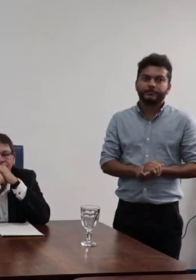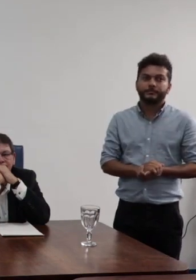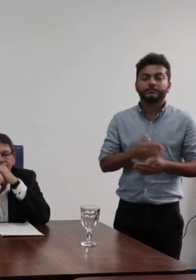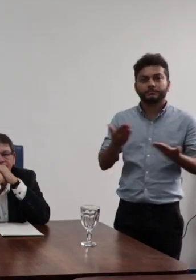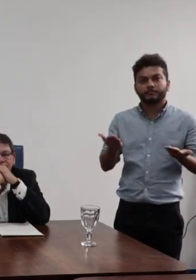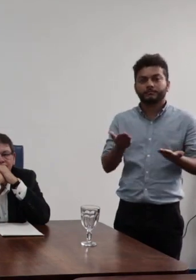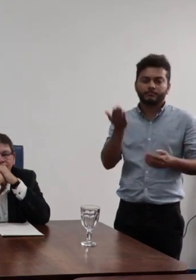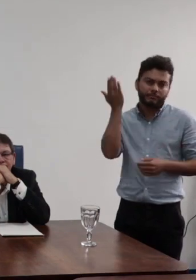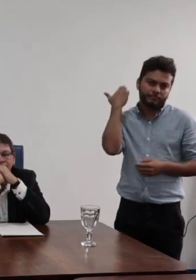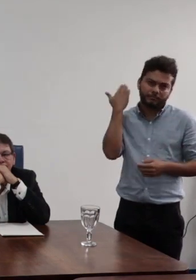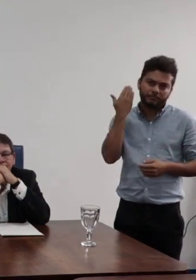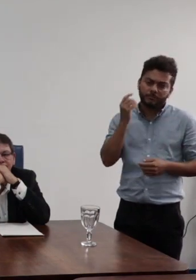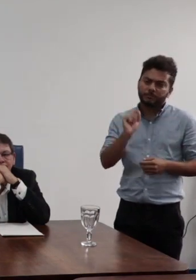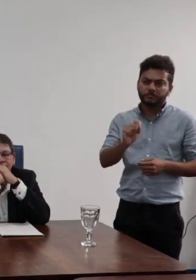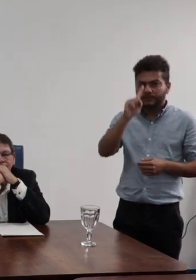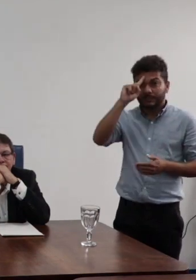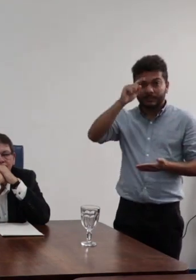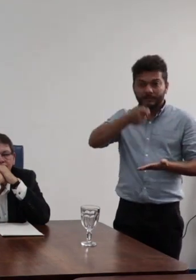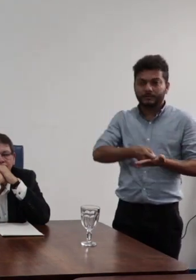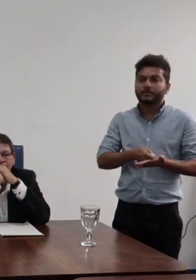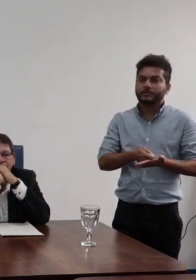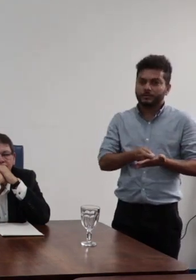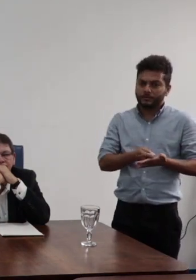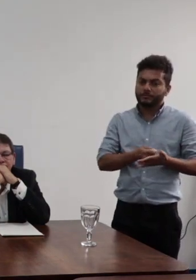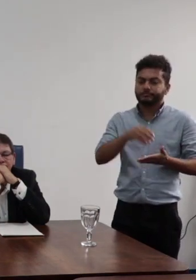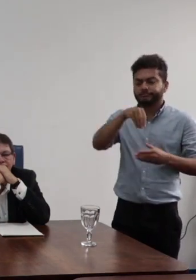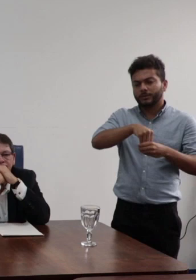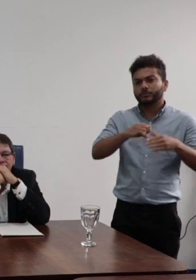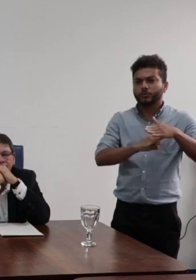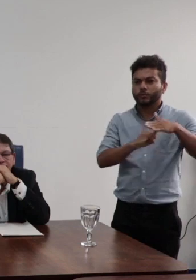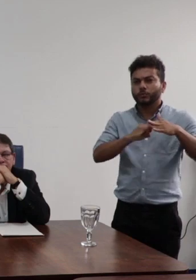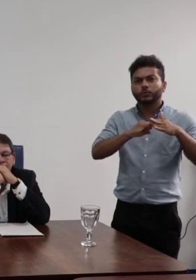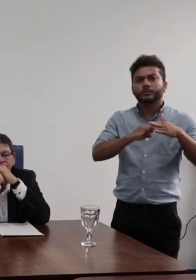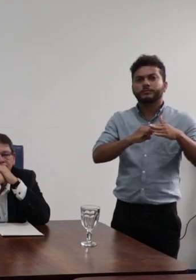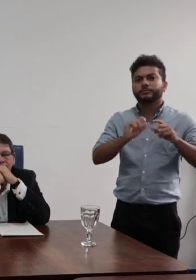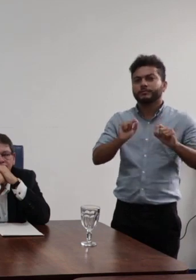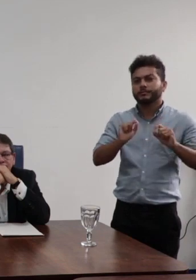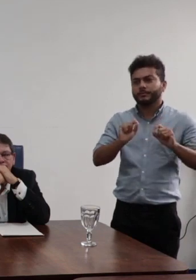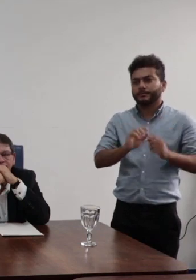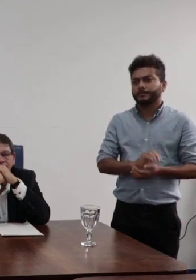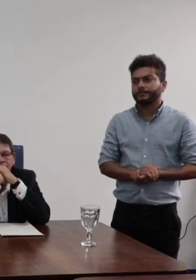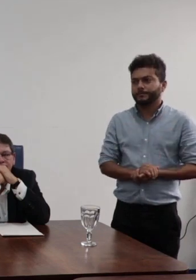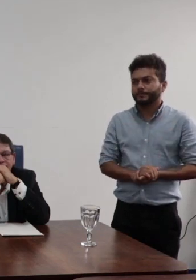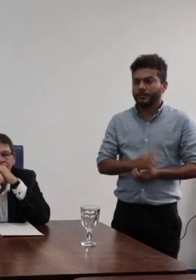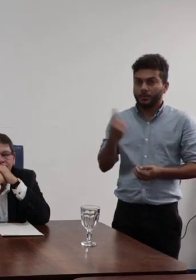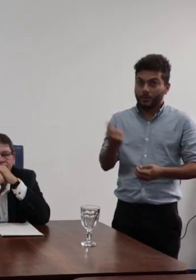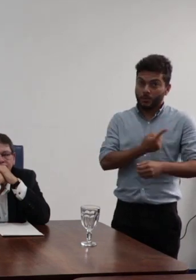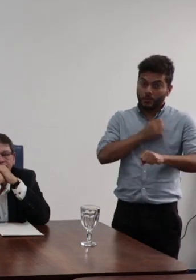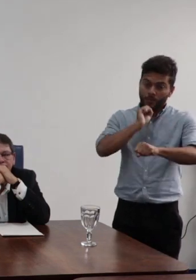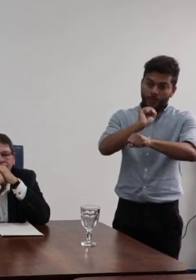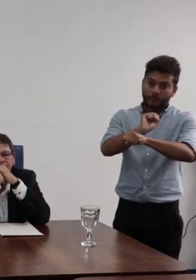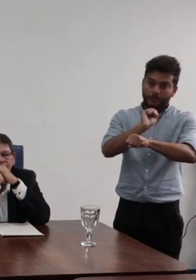naquele momento houvesse uma decisão institucional de a gente esperar